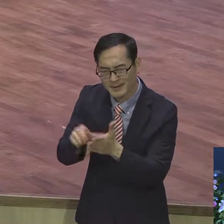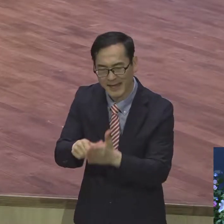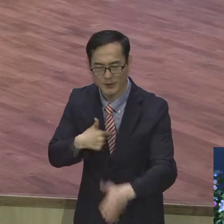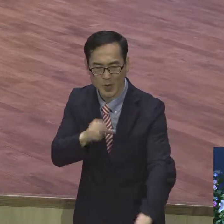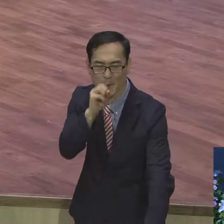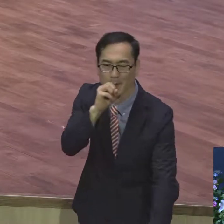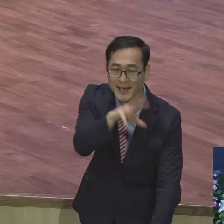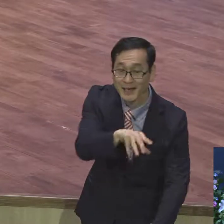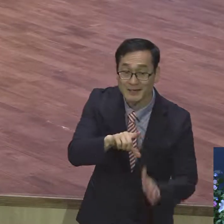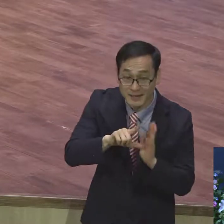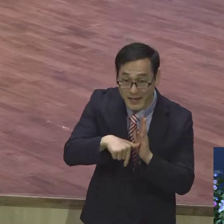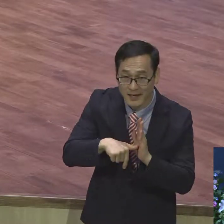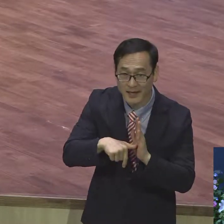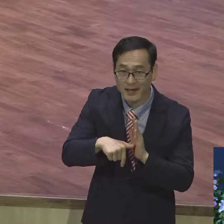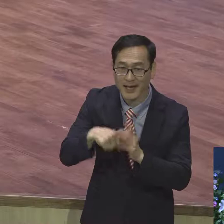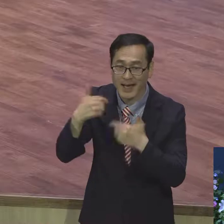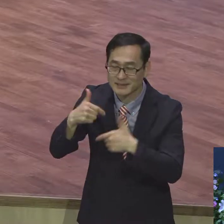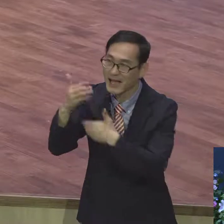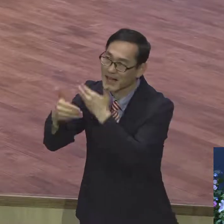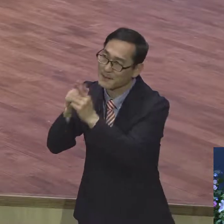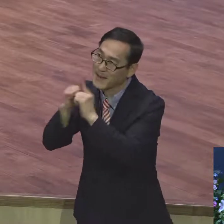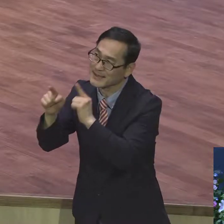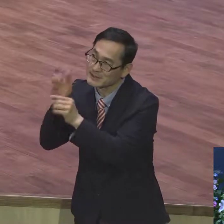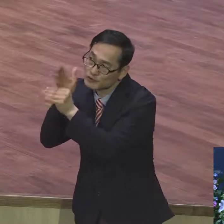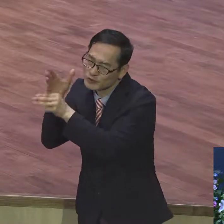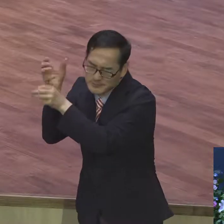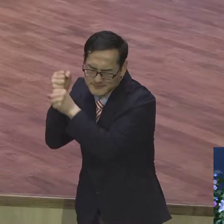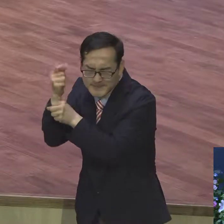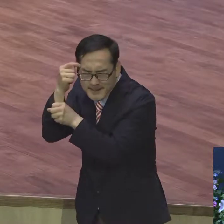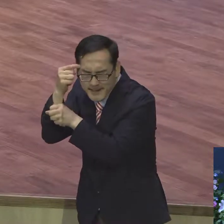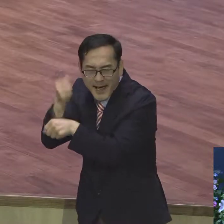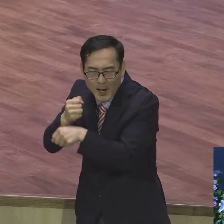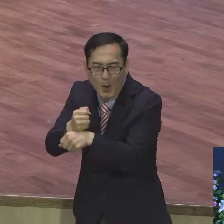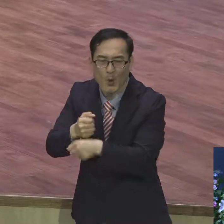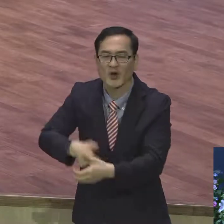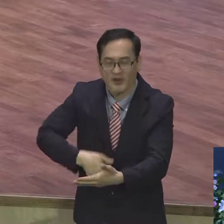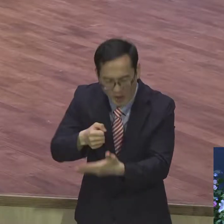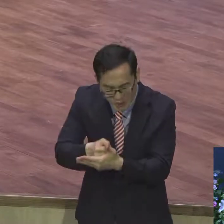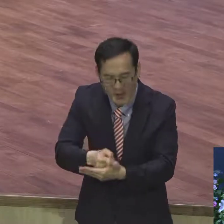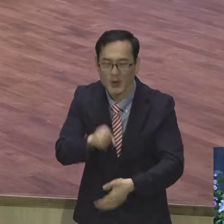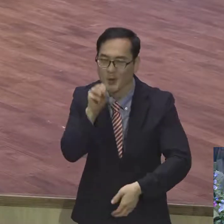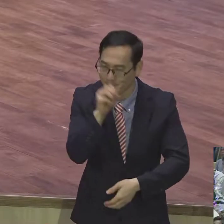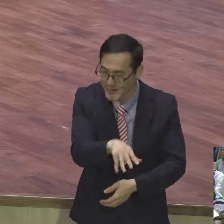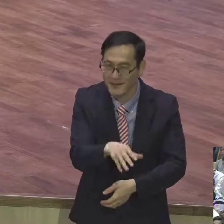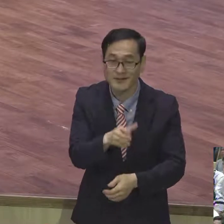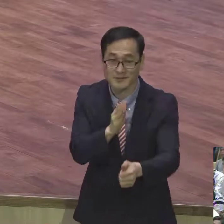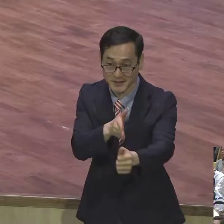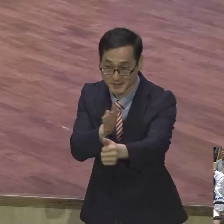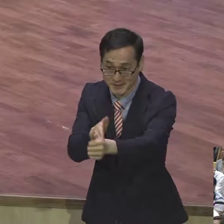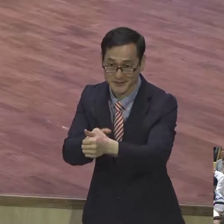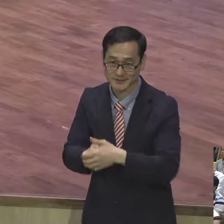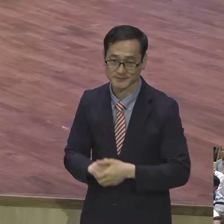언제나 말씀에 의지하여 하시기 바랍니다. 강단 말씀 붙잡고 하시기 바랍니다. 초대의 교회